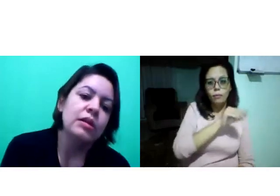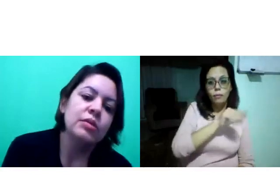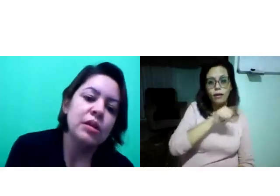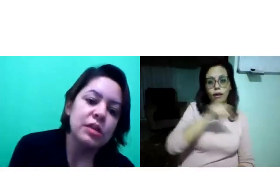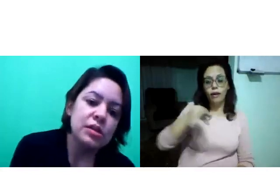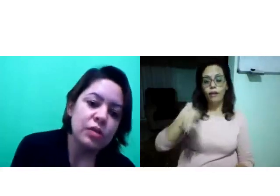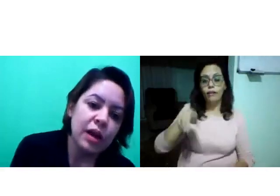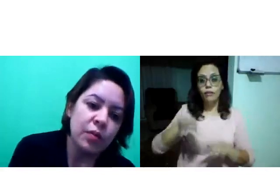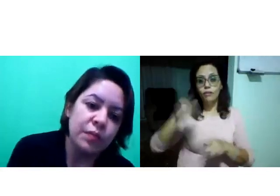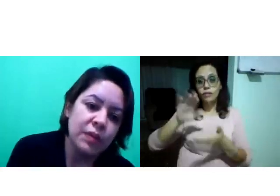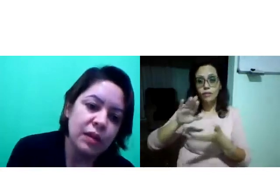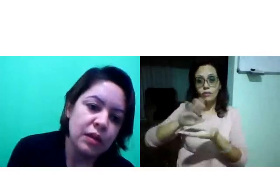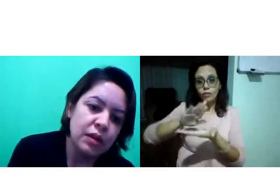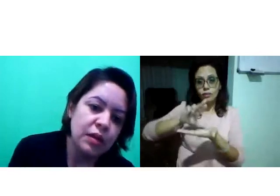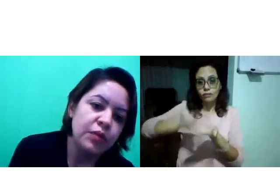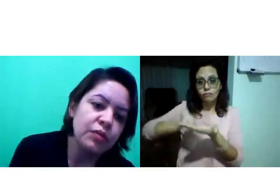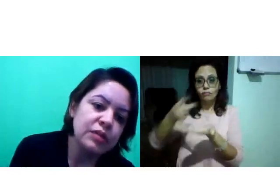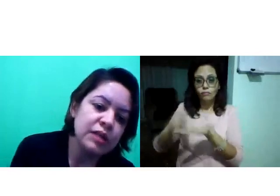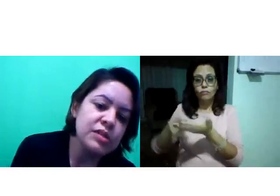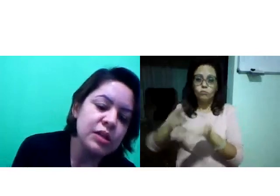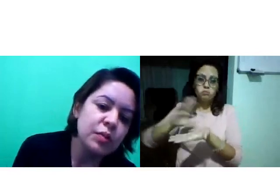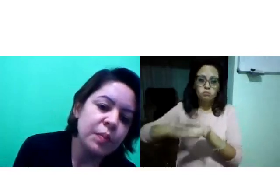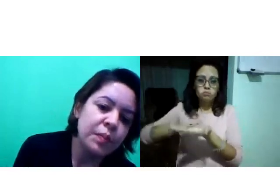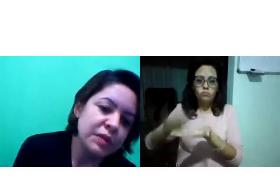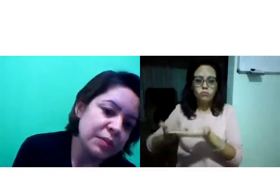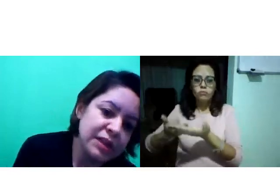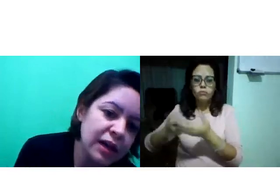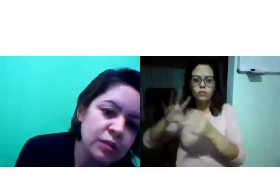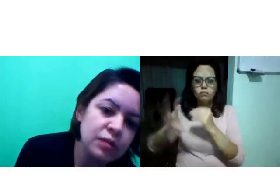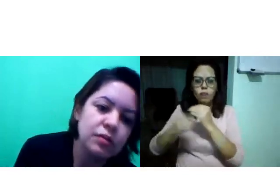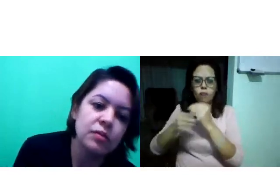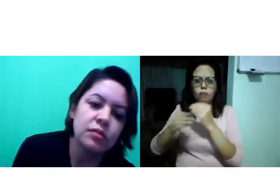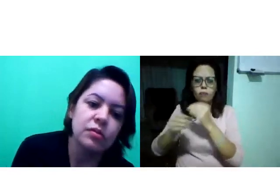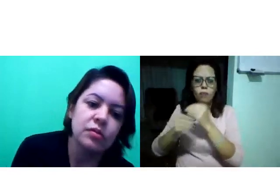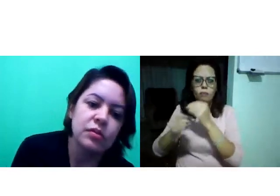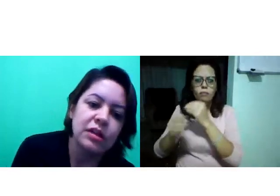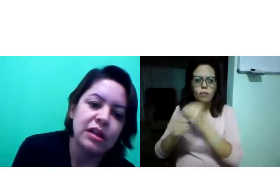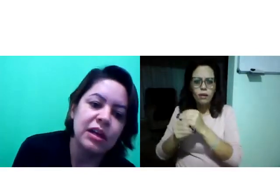Então, eu tenho o textoral. E vou traduzi-lo, interpretá-lo.